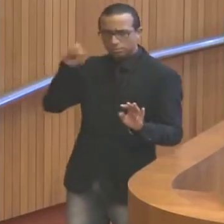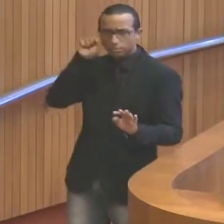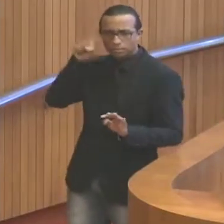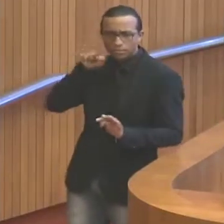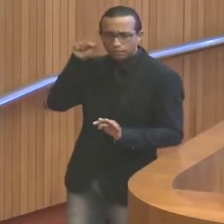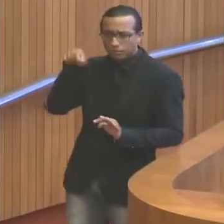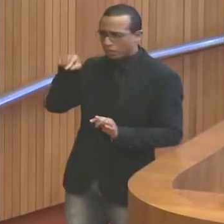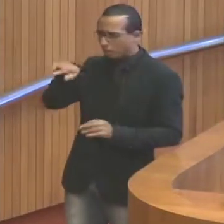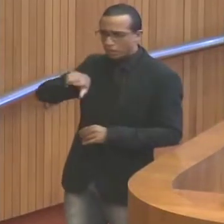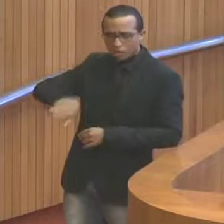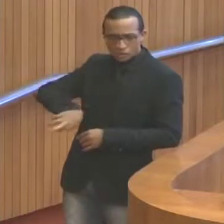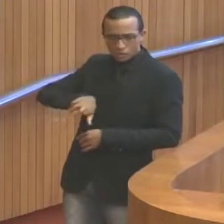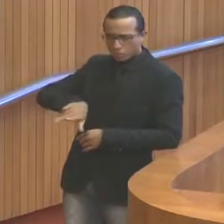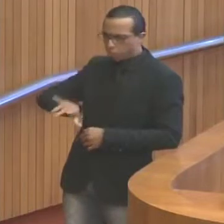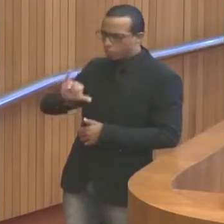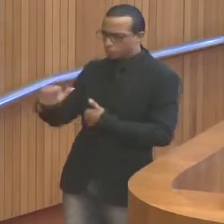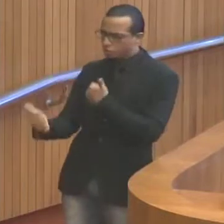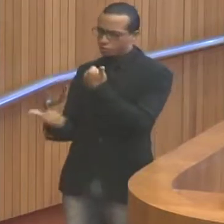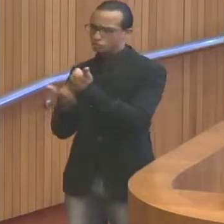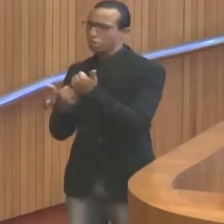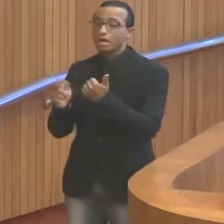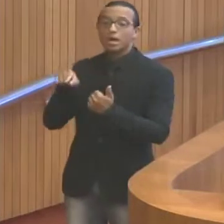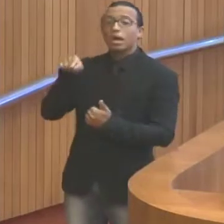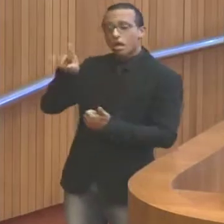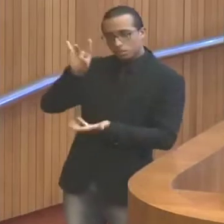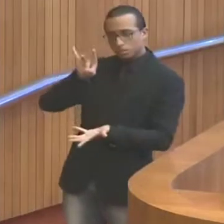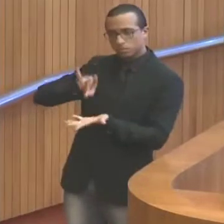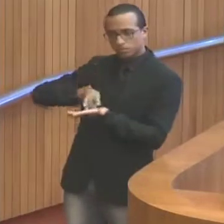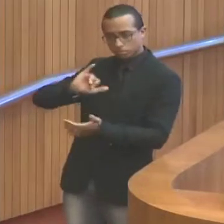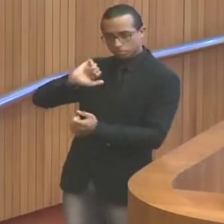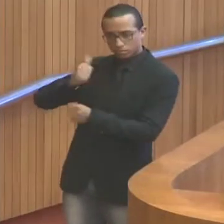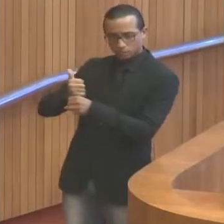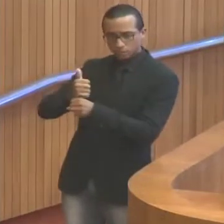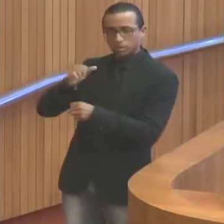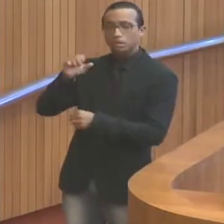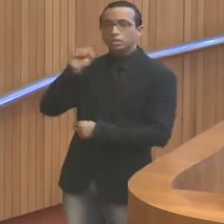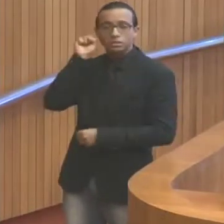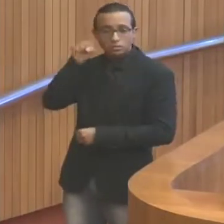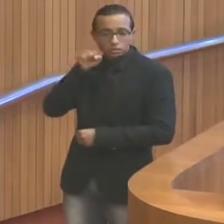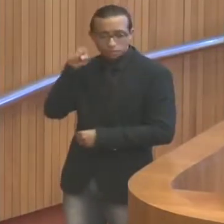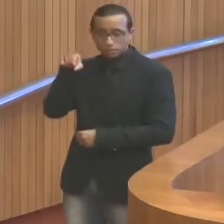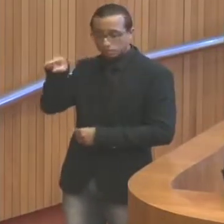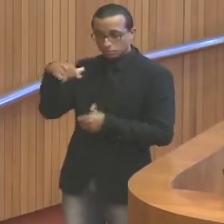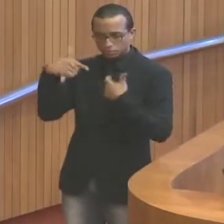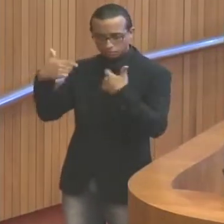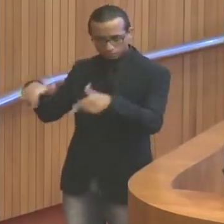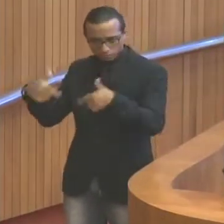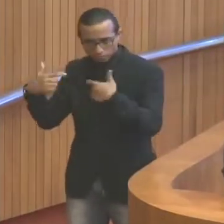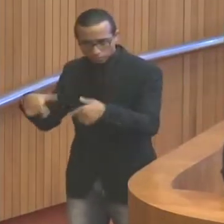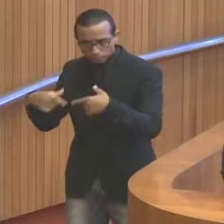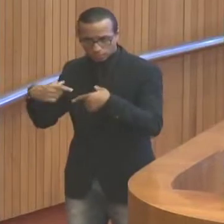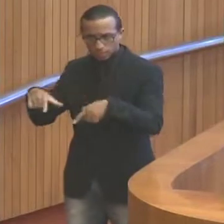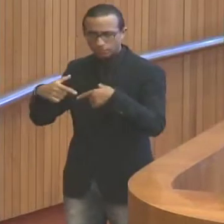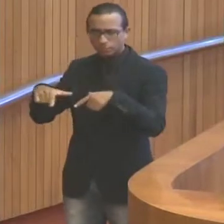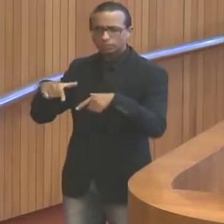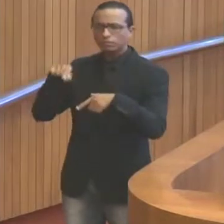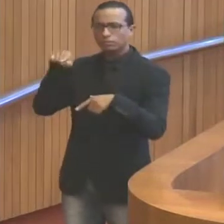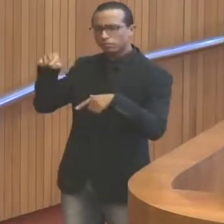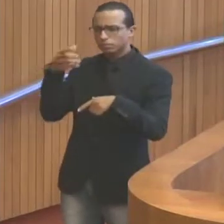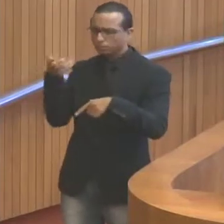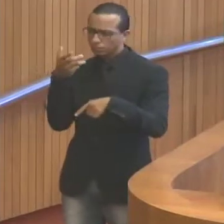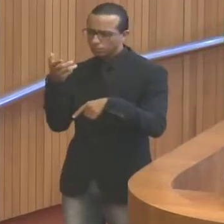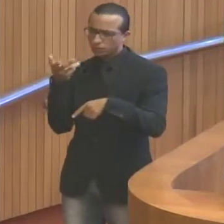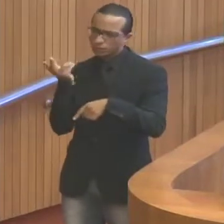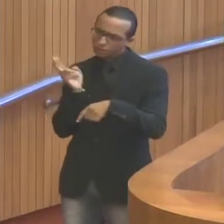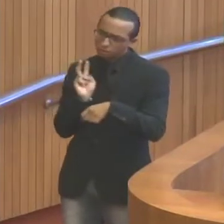que não é suplente, ele é senador, ele é titular, está no cargo, exerce no papel, procura se